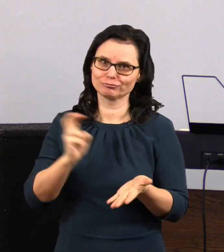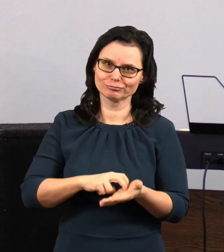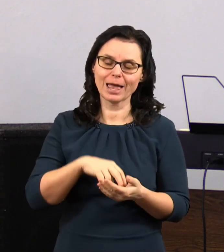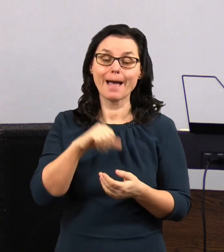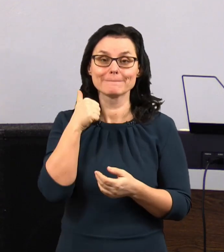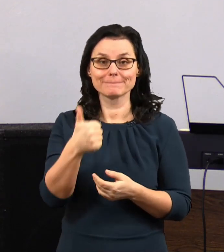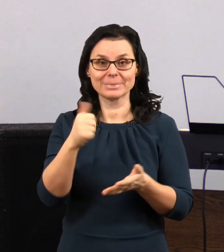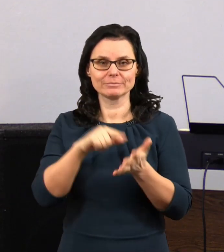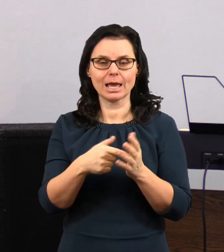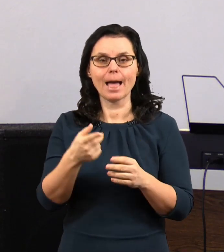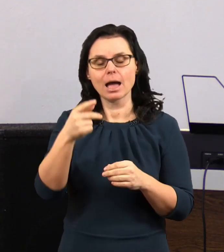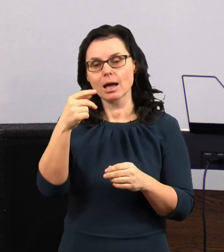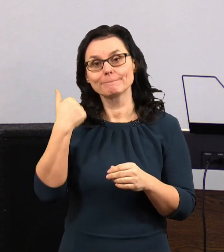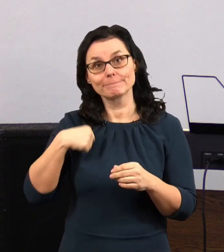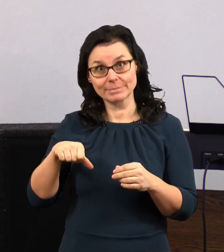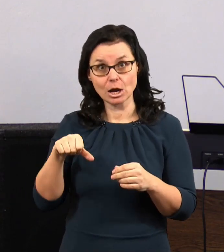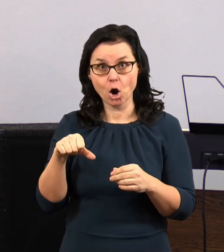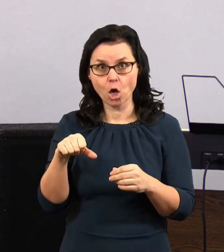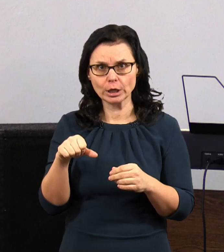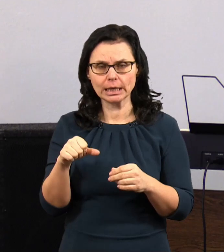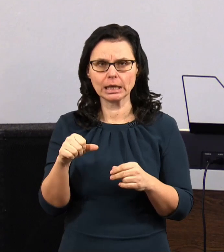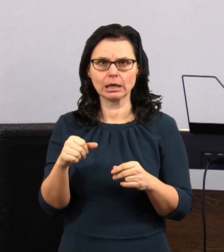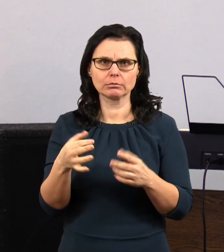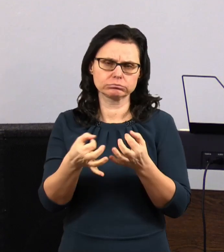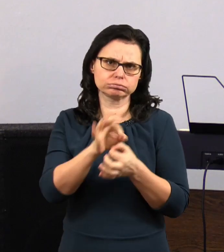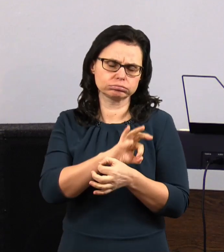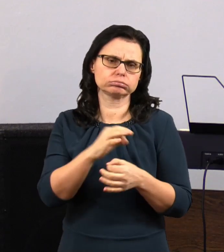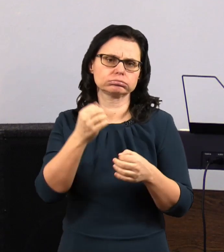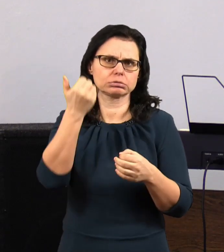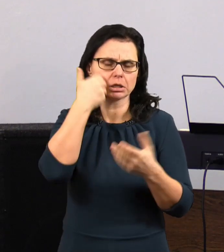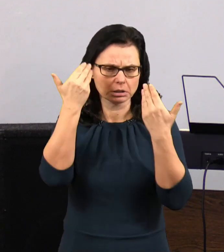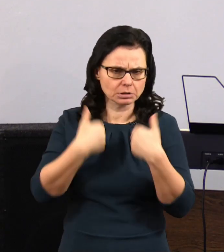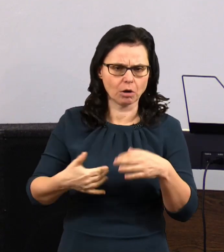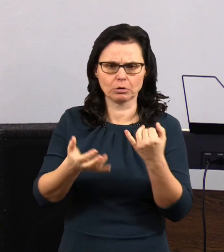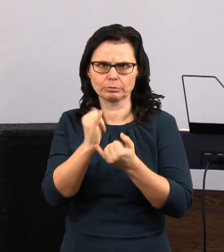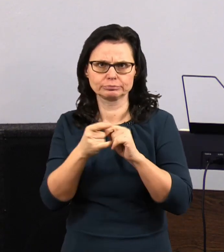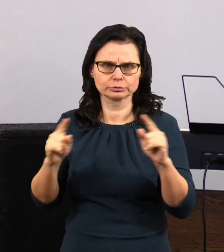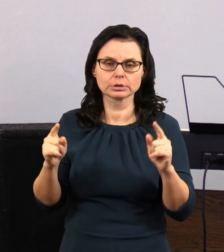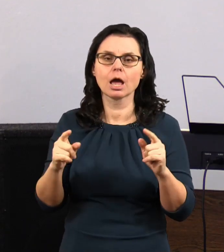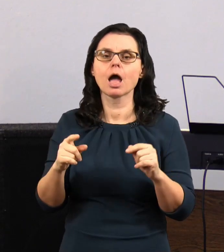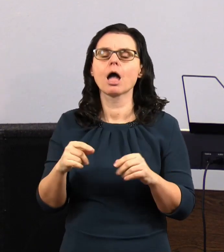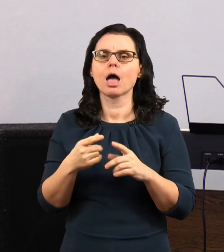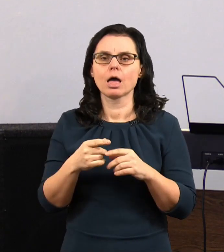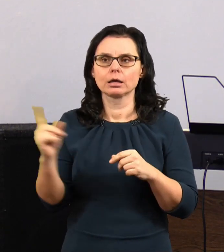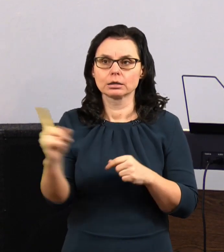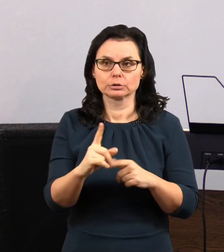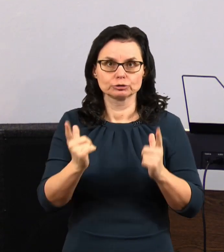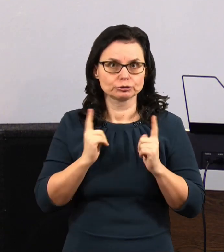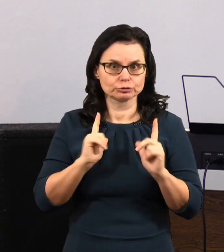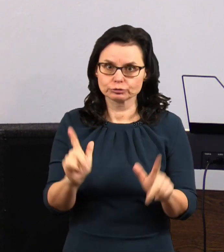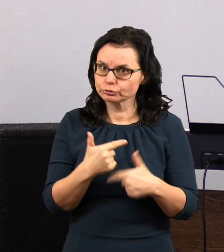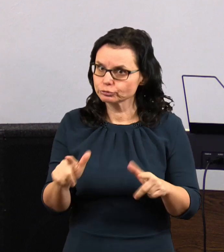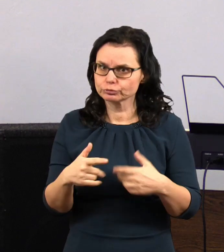hodinu biologii měla ona a dívali jsme se, někdo tam nebyl, tak jsme na pětě čekali.